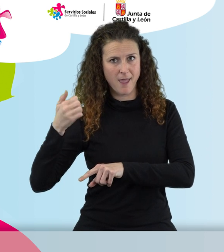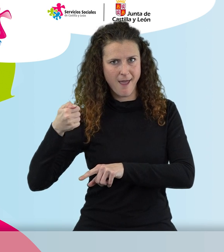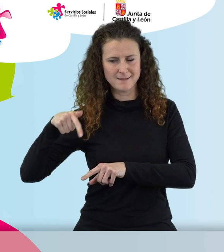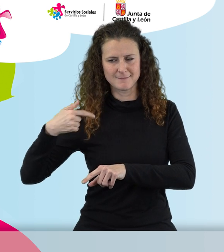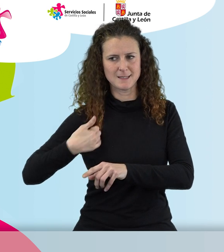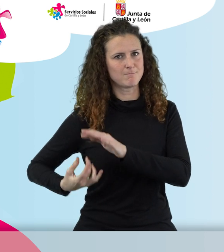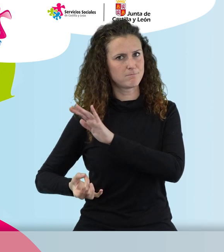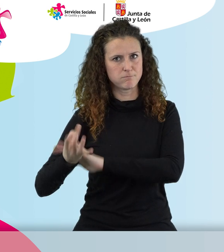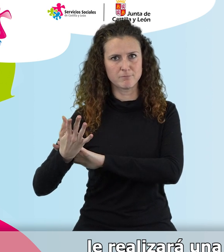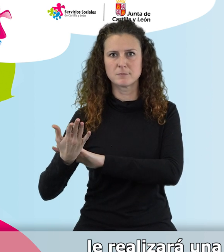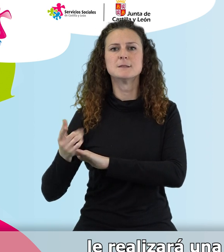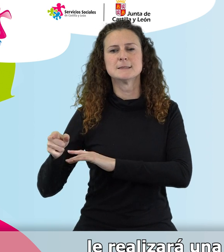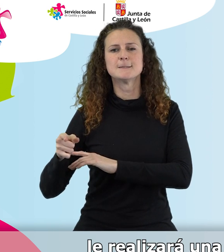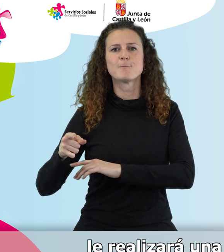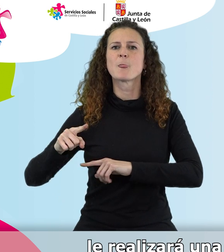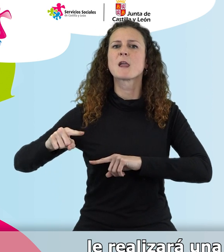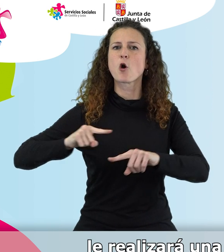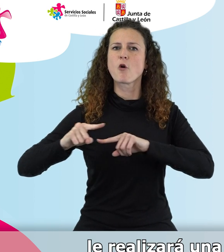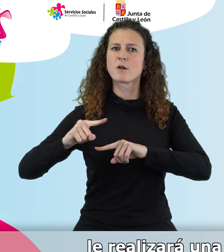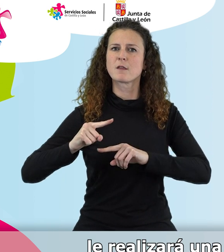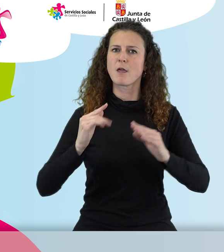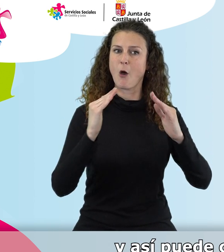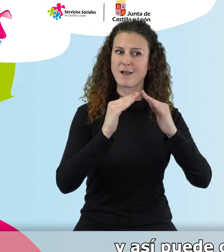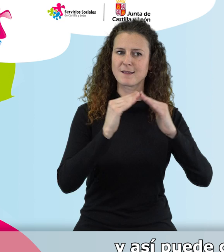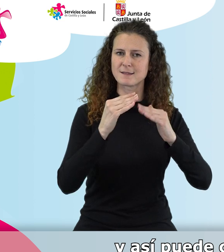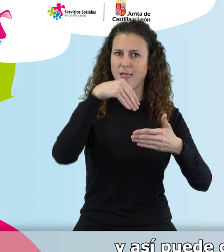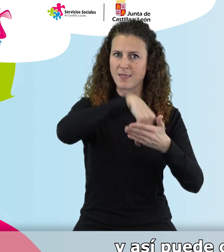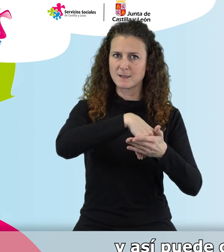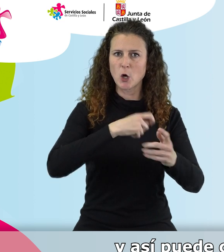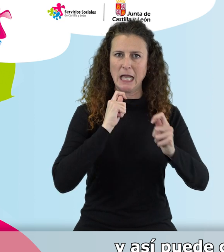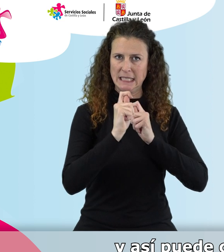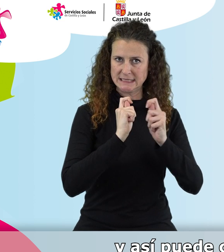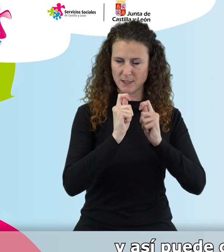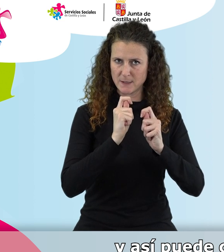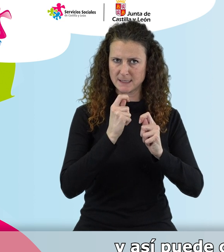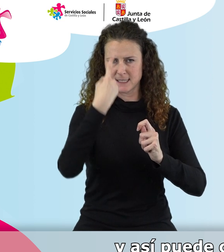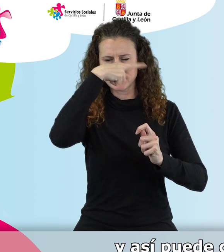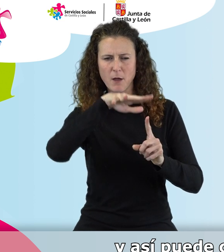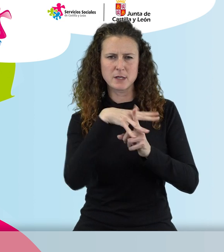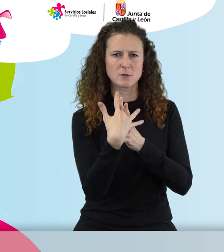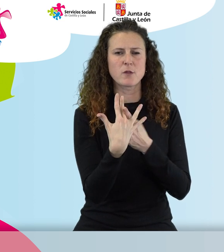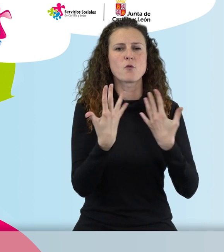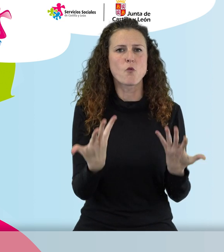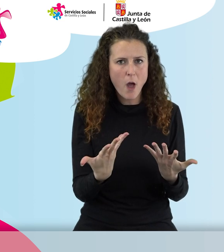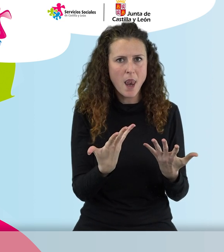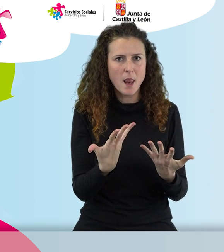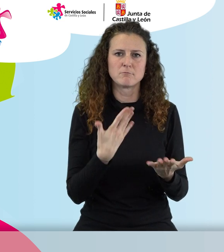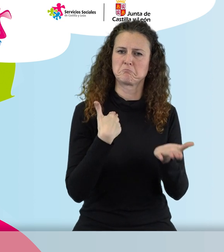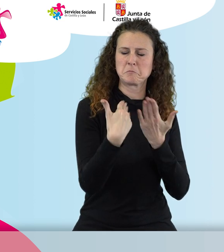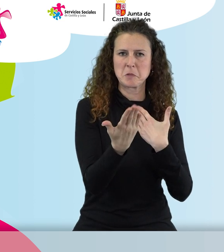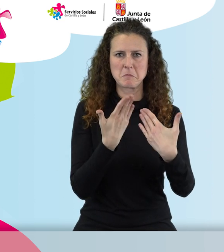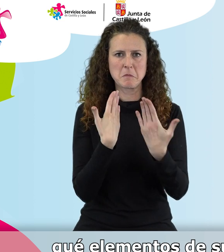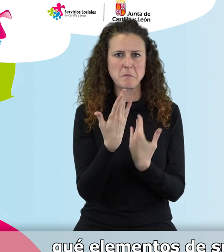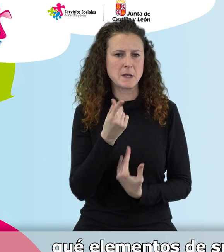un coordinador de teleasistencia le realizará una entrevista en su domicilio y así puede conocer cuál es su situación en ese momento, cuál es el origen de su